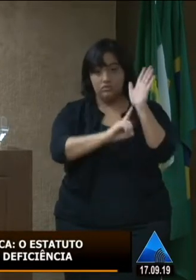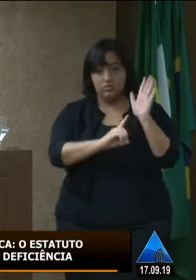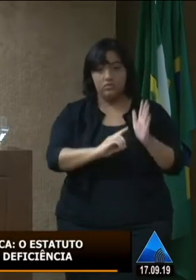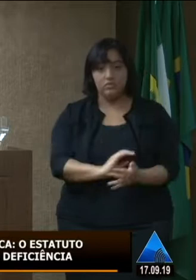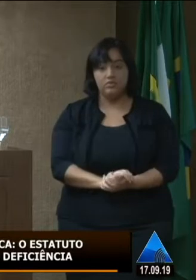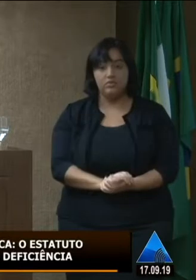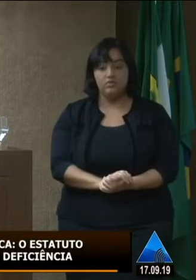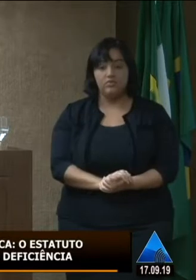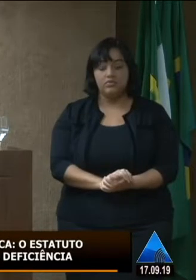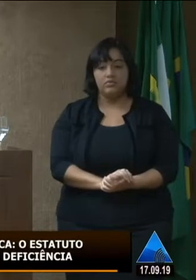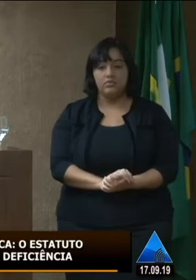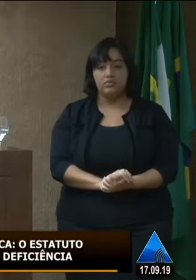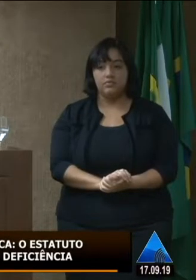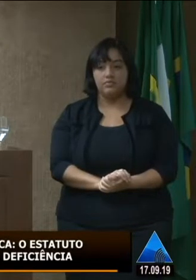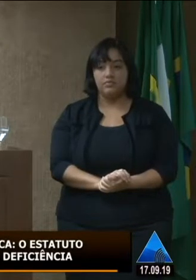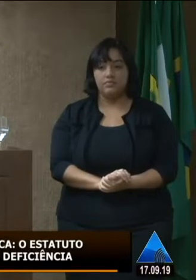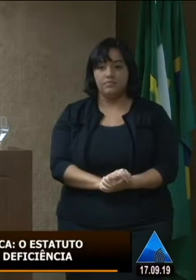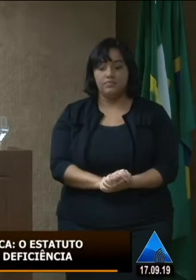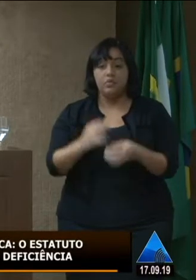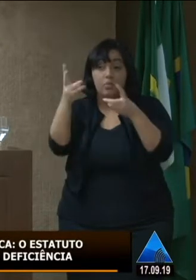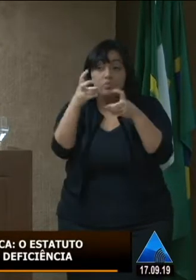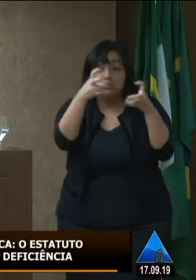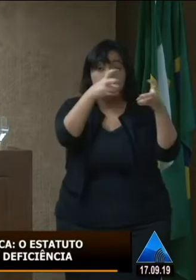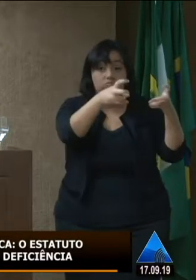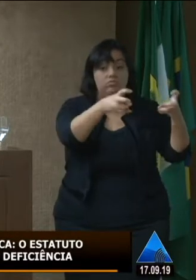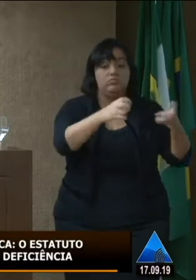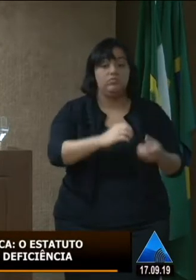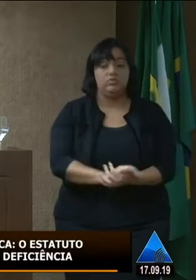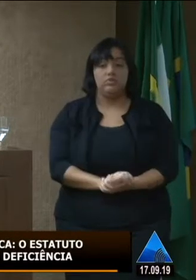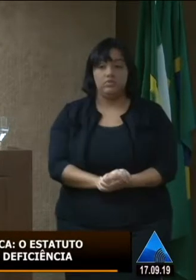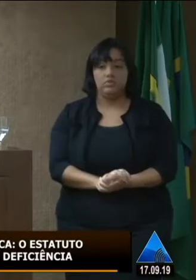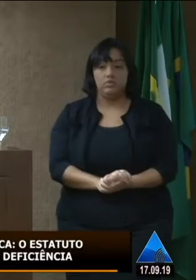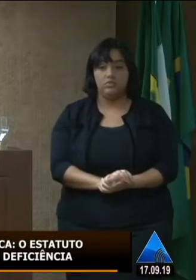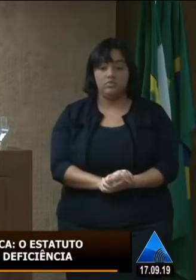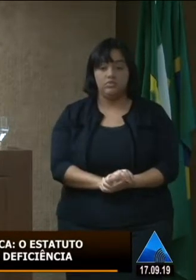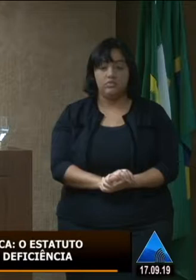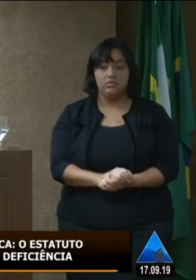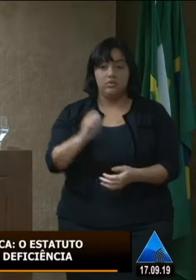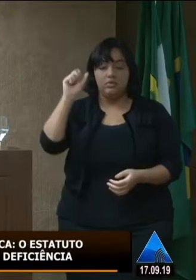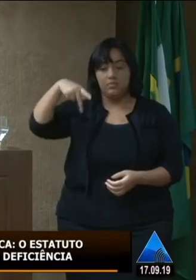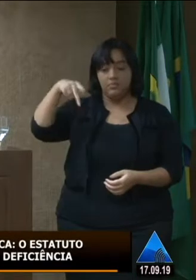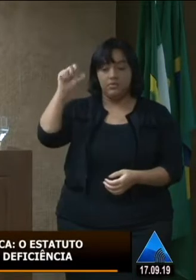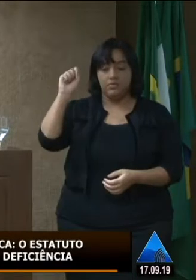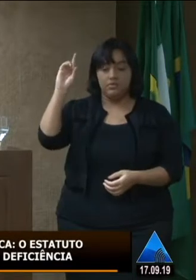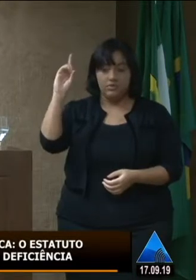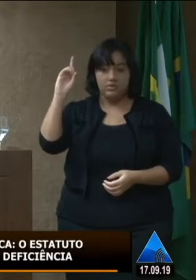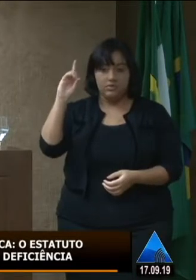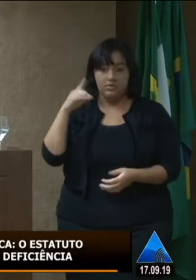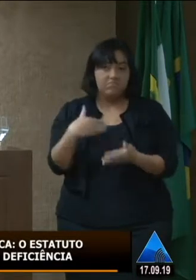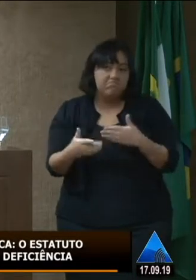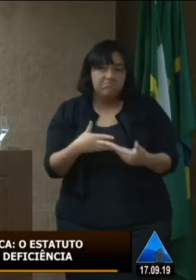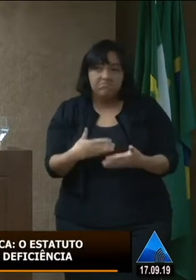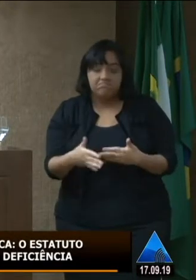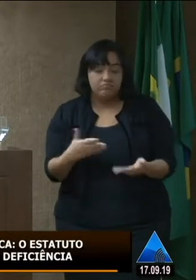Fiscalização nas empresas, em relação às vagas de PCD, né? Que está tendo muito descaso.